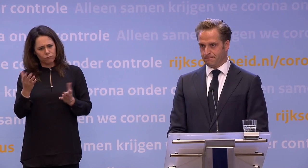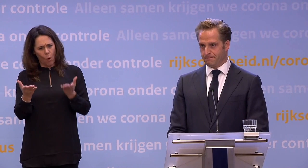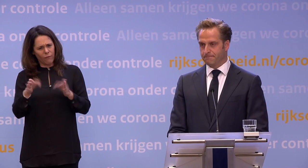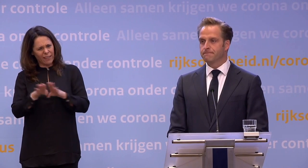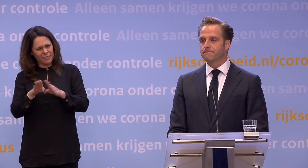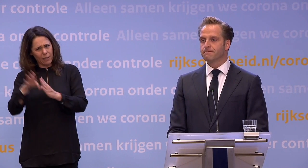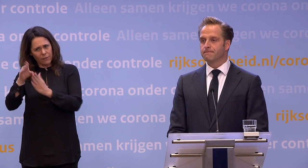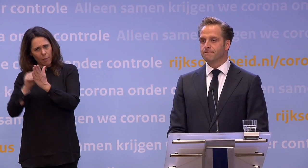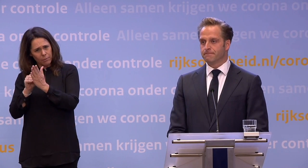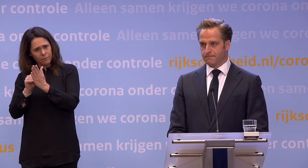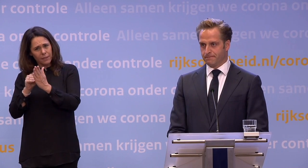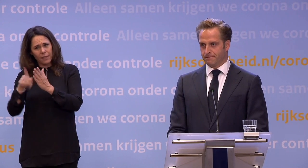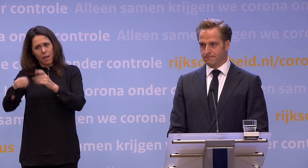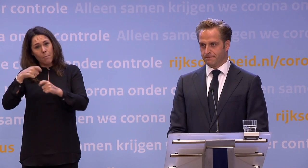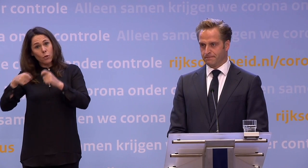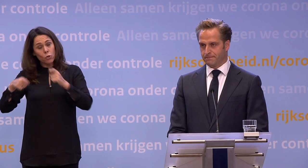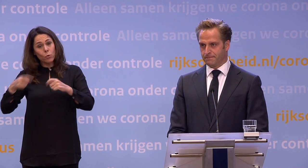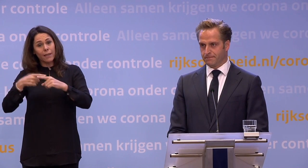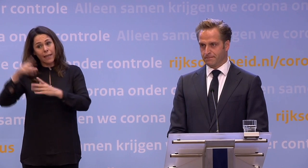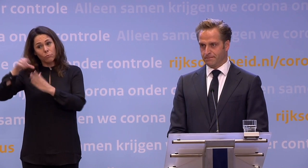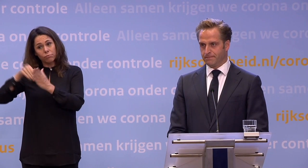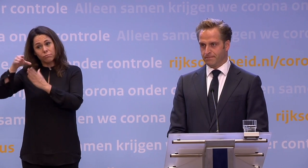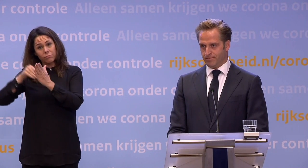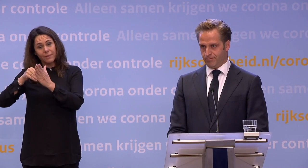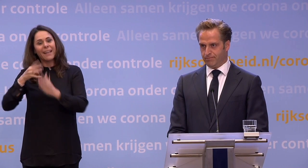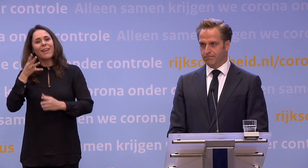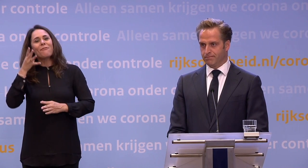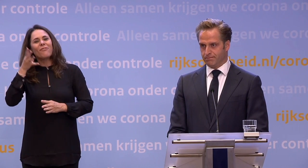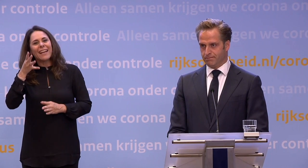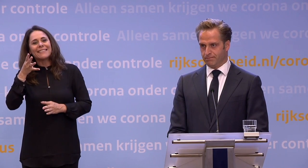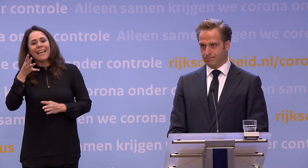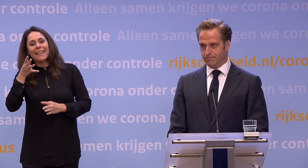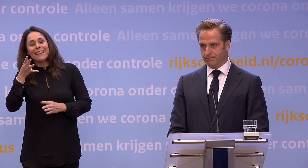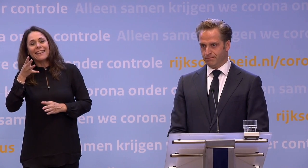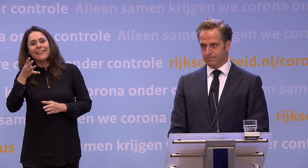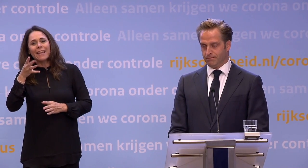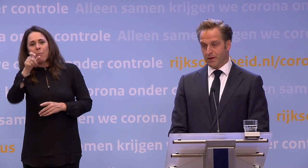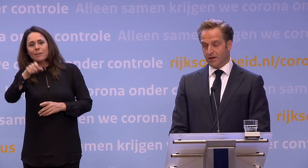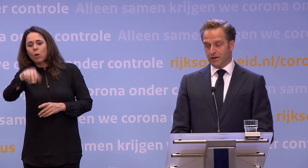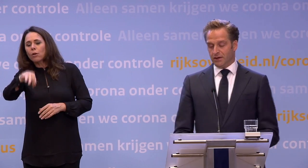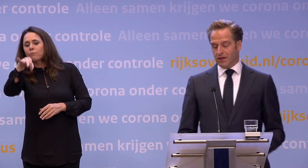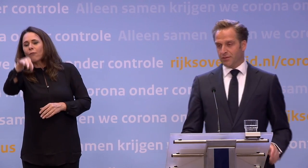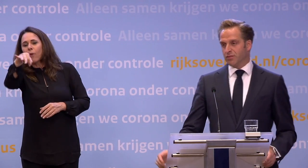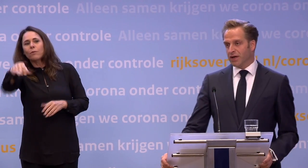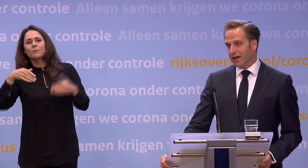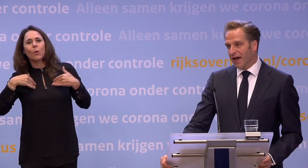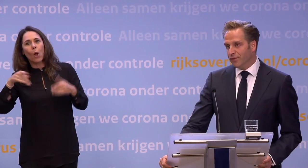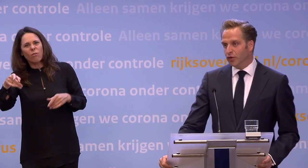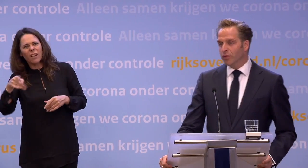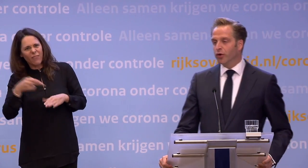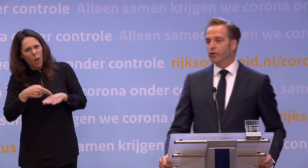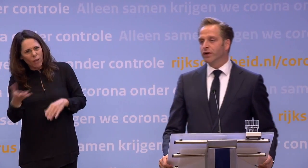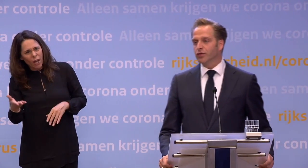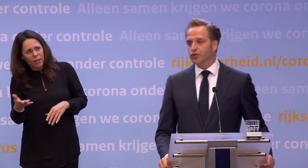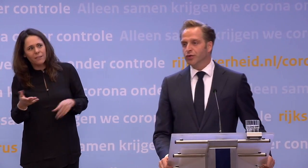keren gedownload... ...is afgelopen week gebleken. Er zijn veertien gevallen mee opgespoord. Is die app wel nodig? Ja, die app is een belangrijke